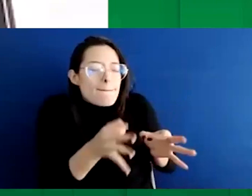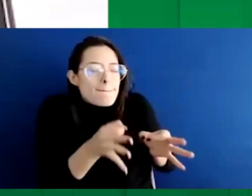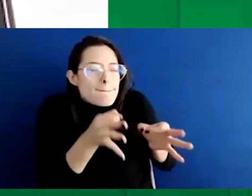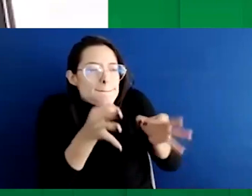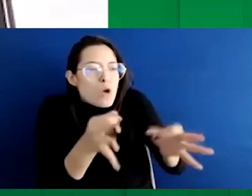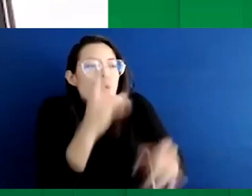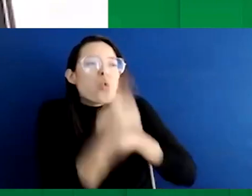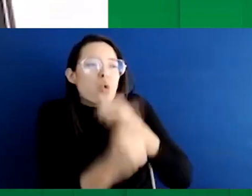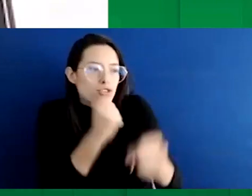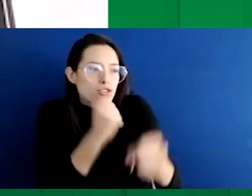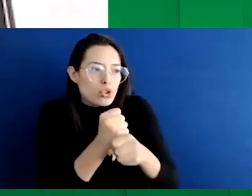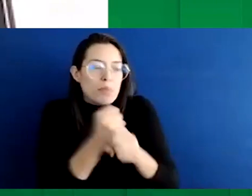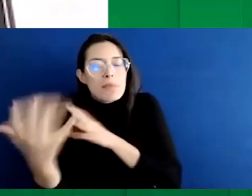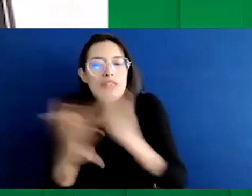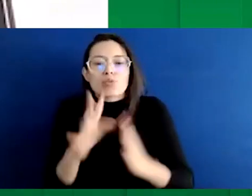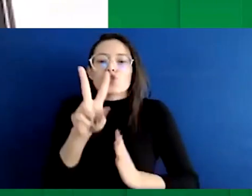menos un año más, al 2023.